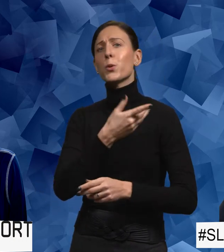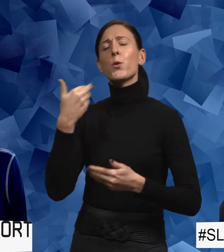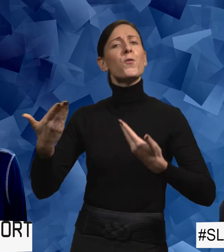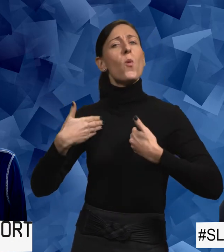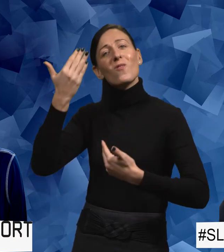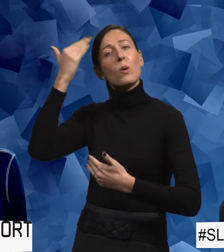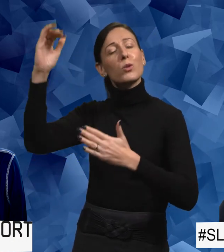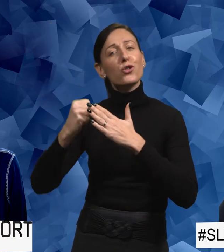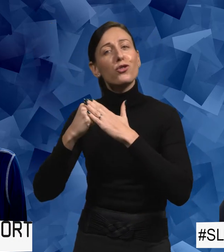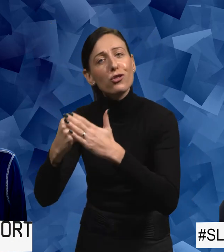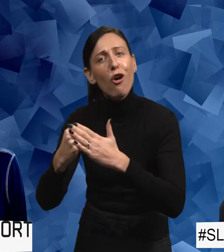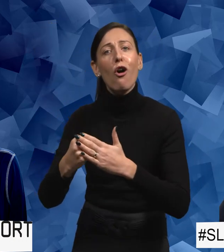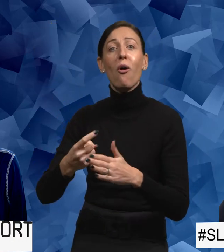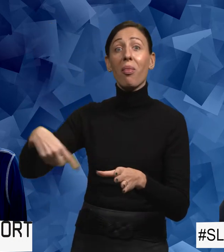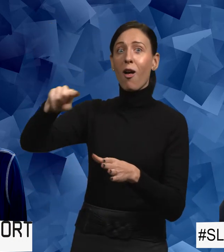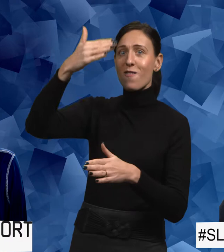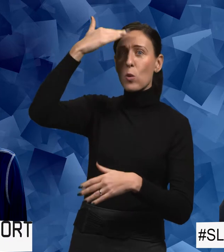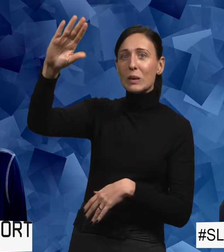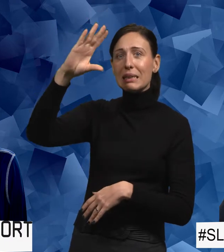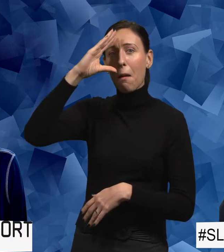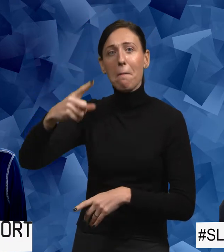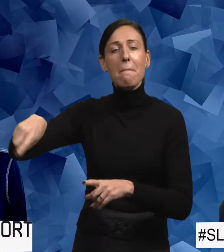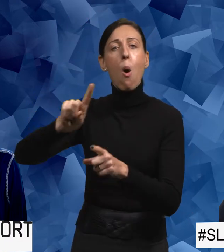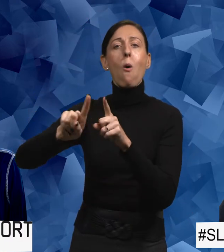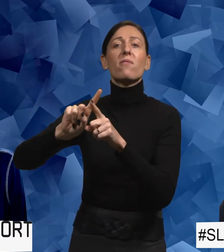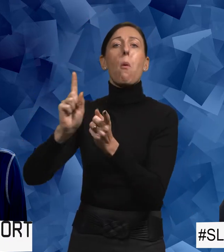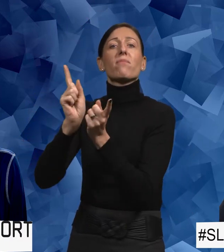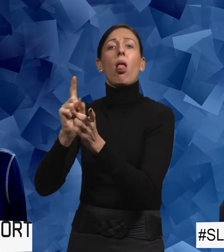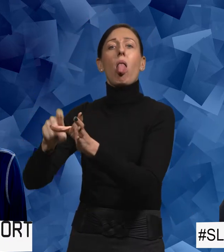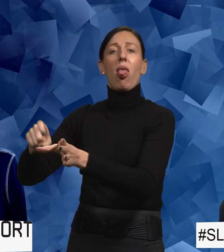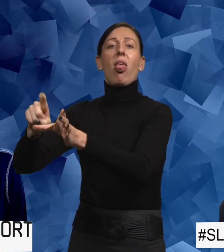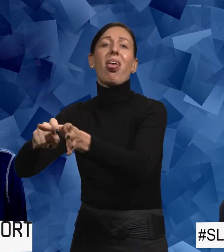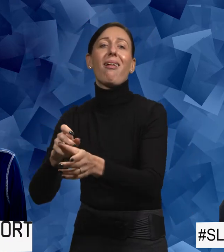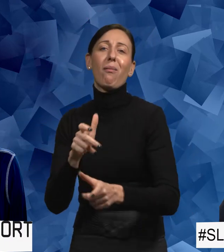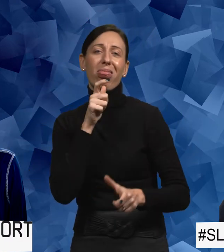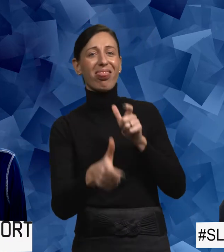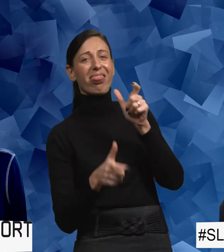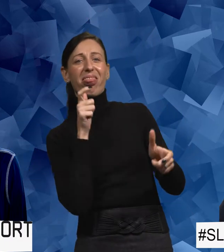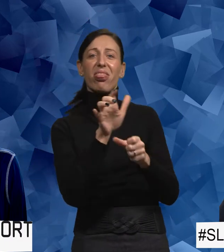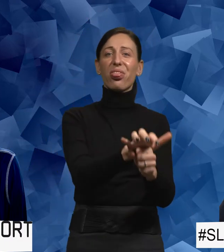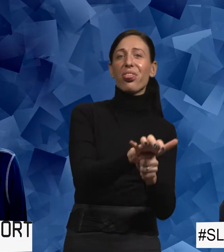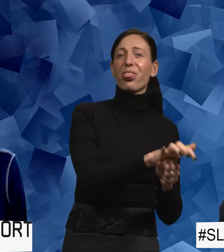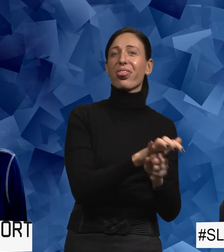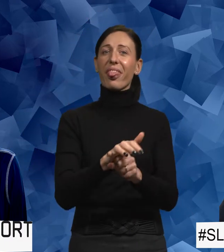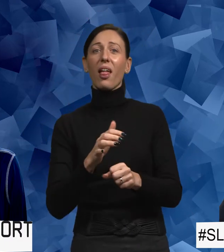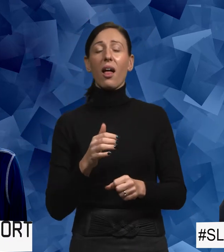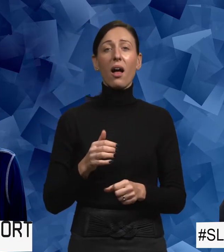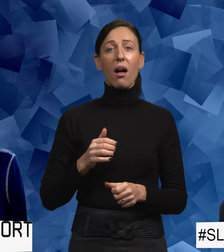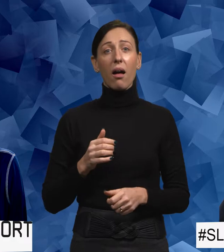något vuxenstöd. Att vuxna män har liksom hakat på de här liksom spydigheterna och